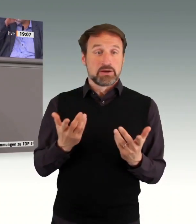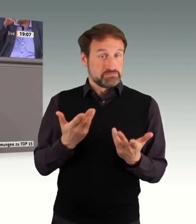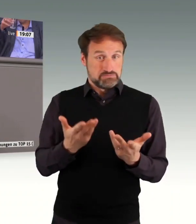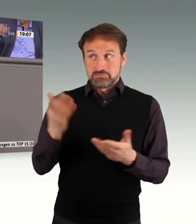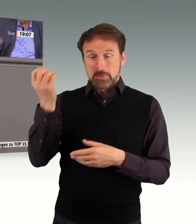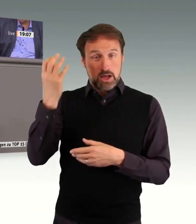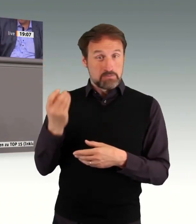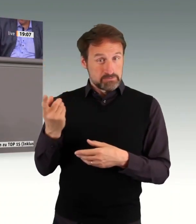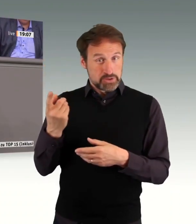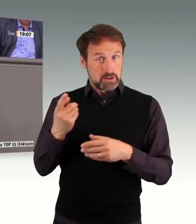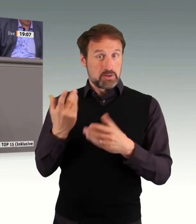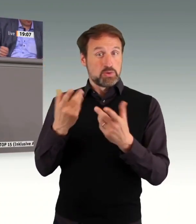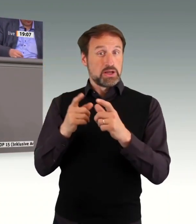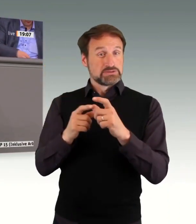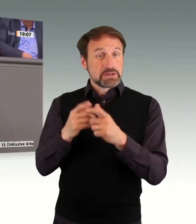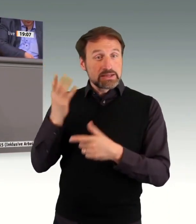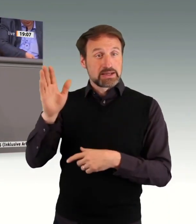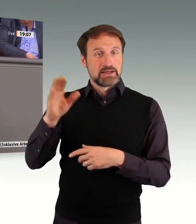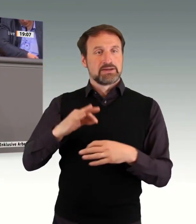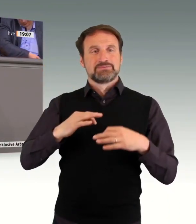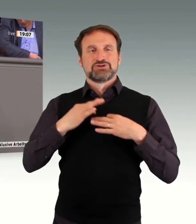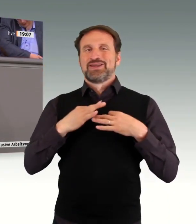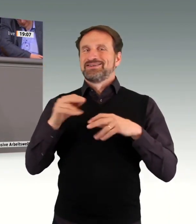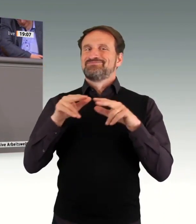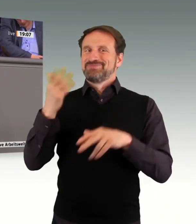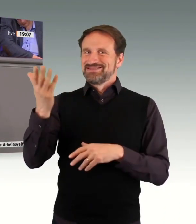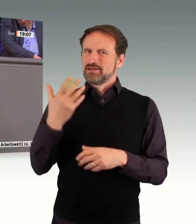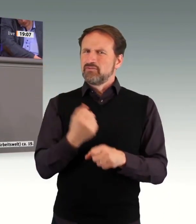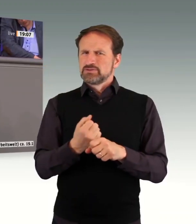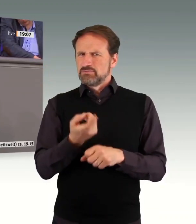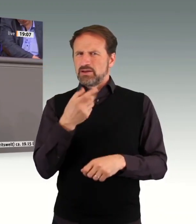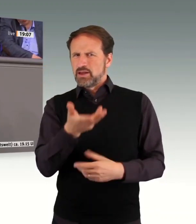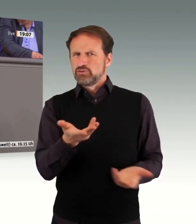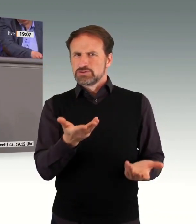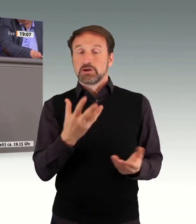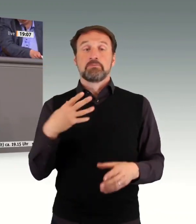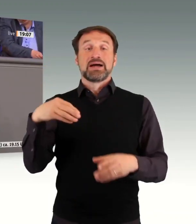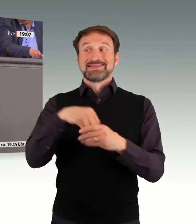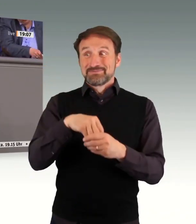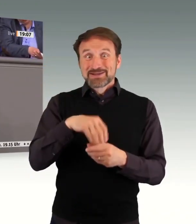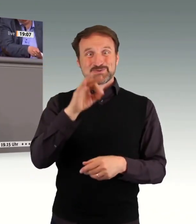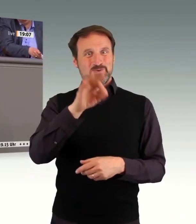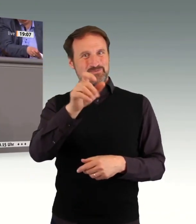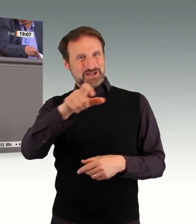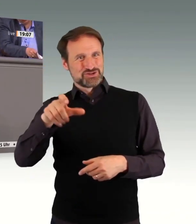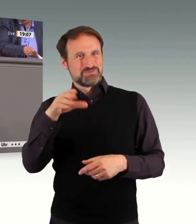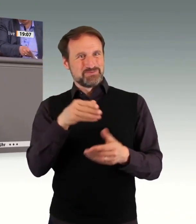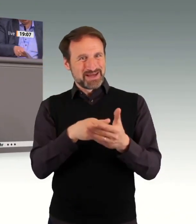Verbände, Vereine haben mir bestätigt, dass sie zu dem jetzt in Rede stehenden Entwurf keine